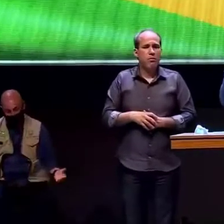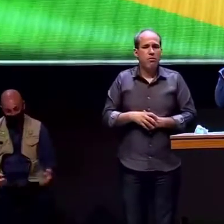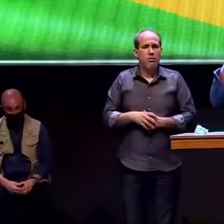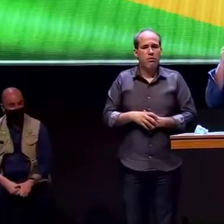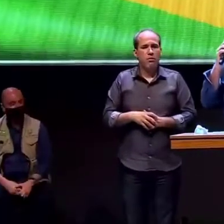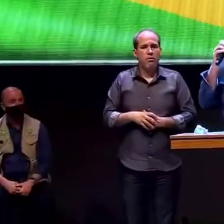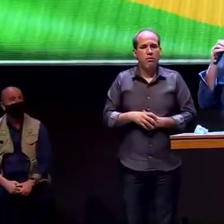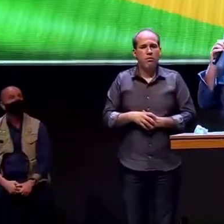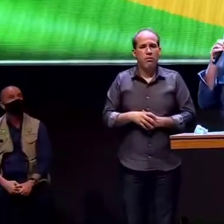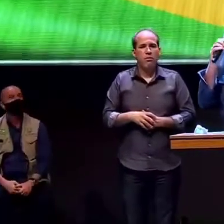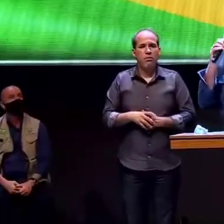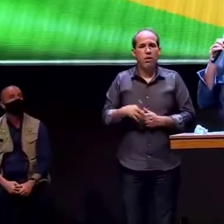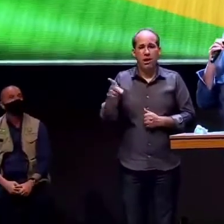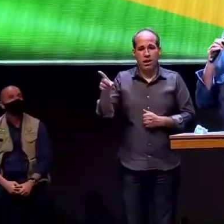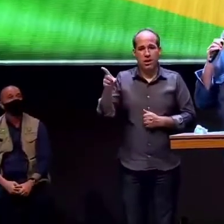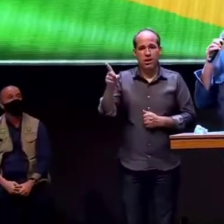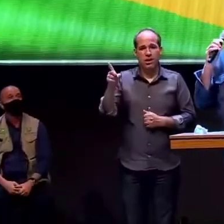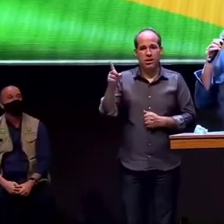que eu